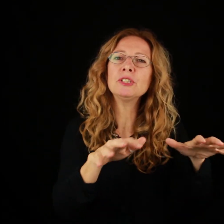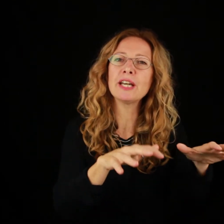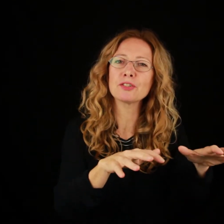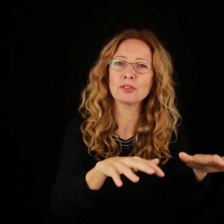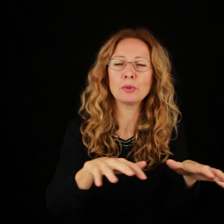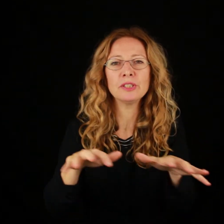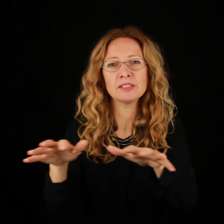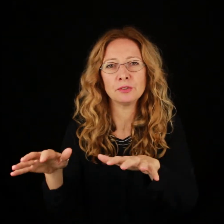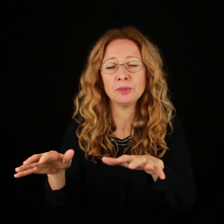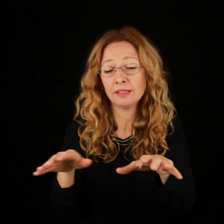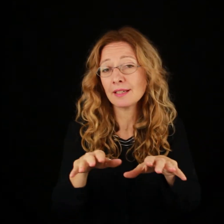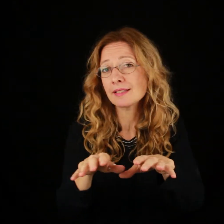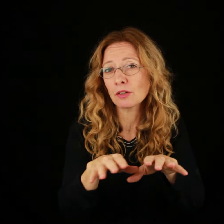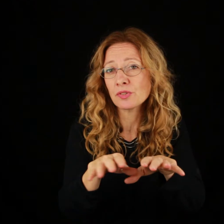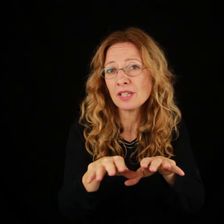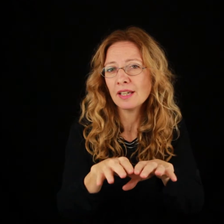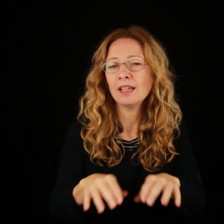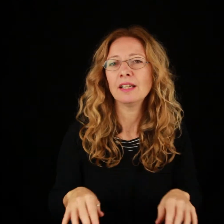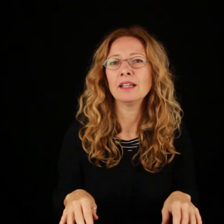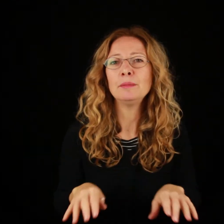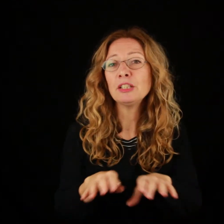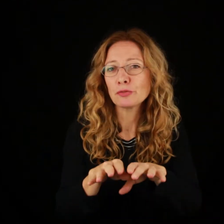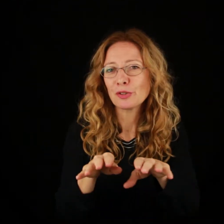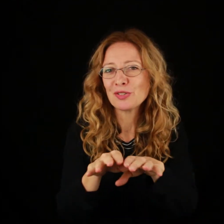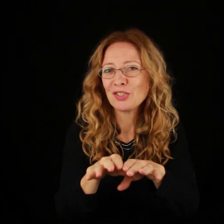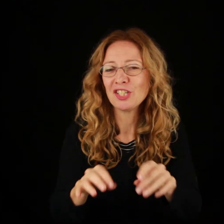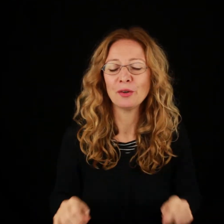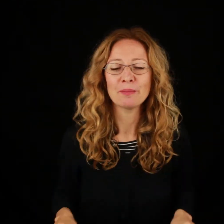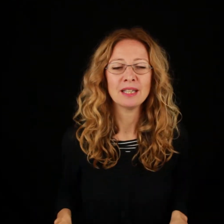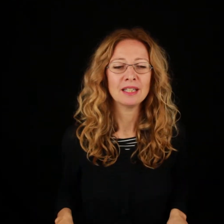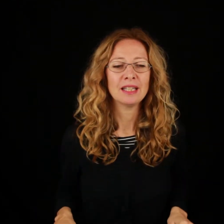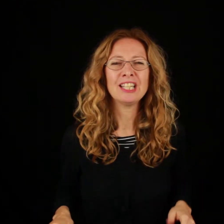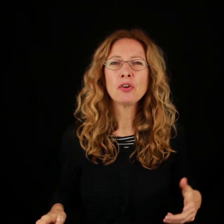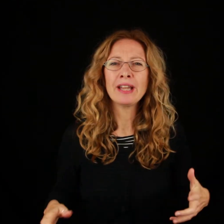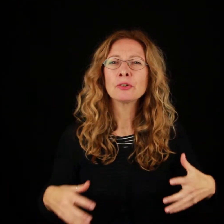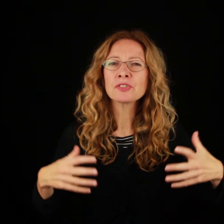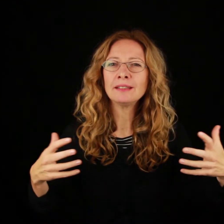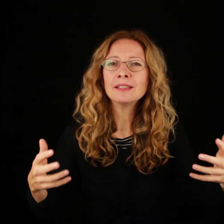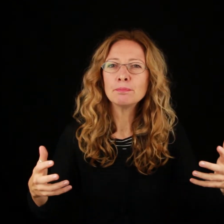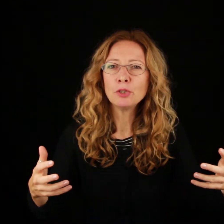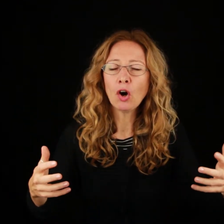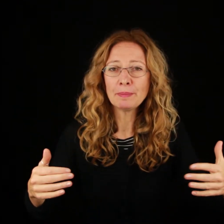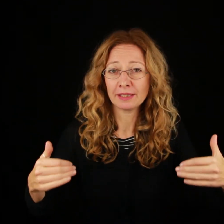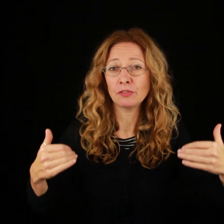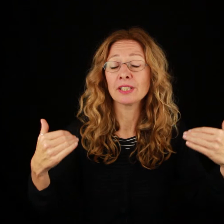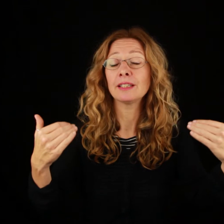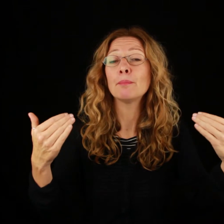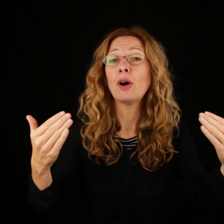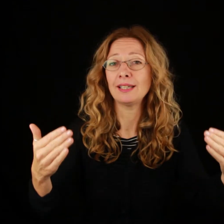diverso da quello degli Stati Uniti, anche se è così limitrofo, è così vicino. E cioè, nonostante che piova, perché nel frattempo ha